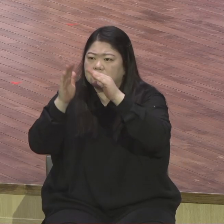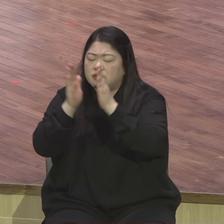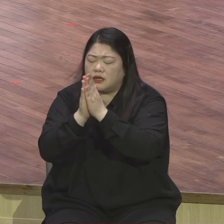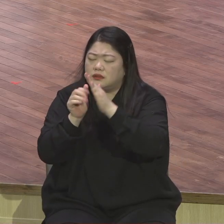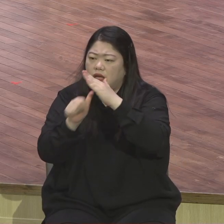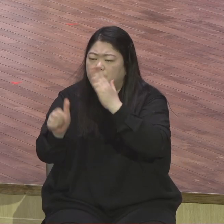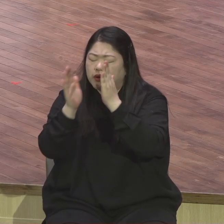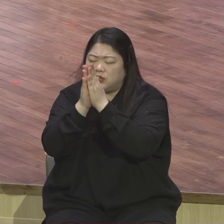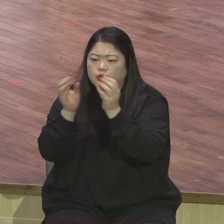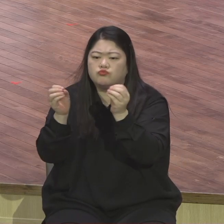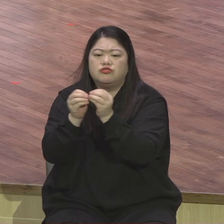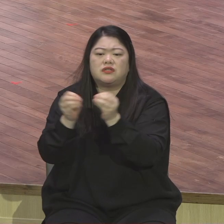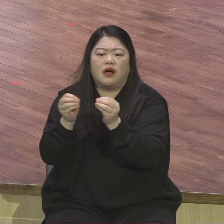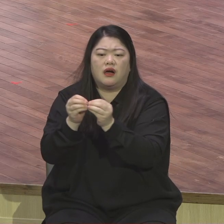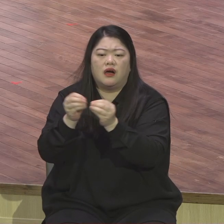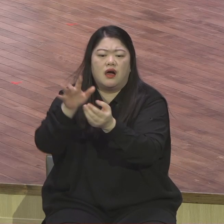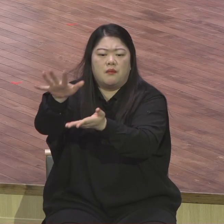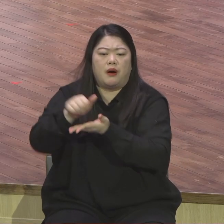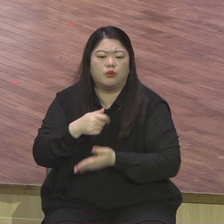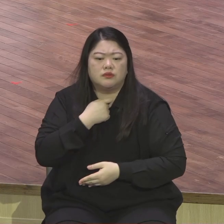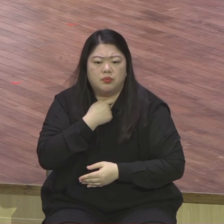그대로 우리 교회 이마기하여 주옵사사